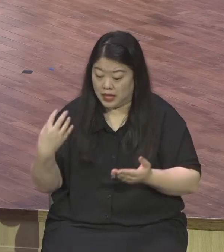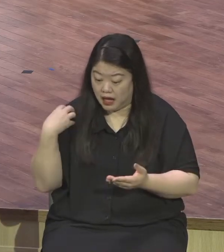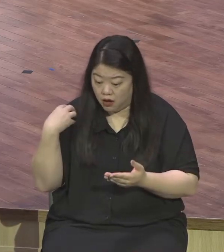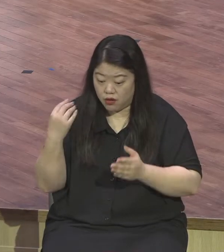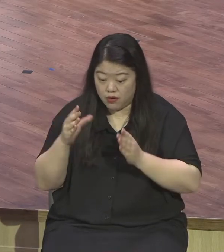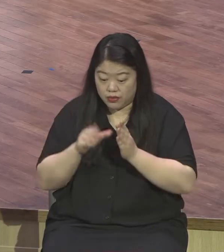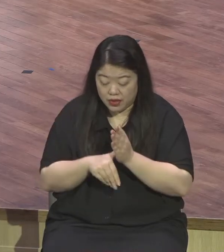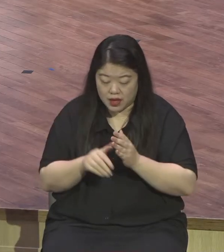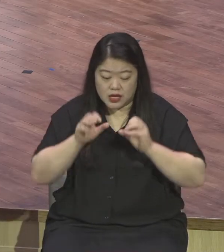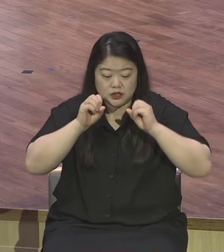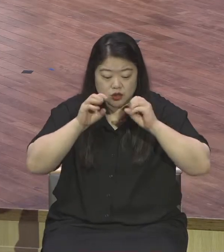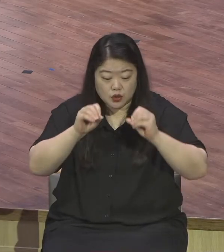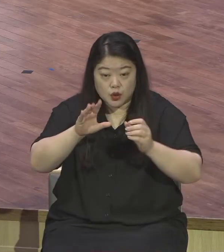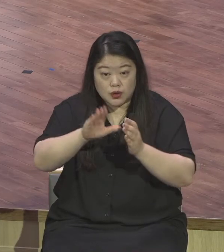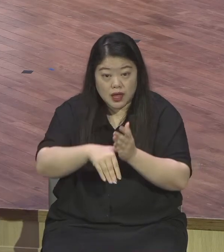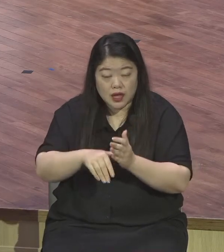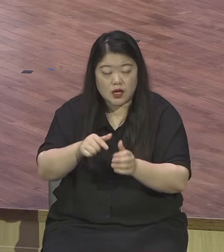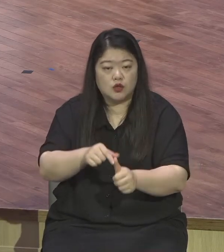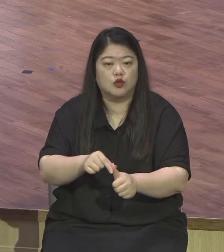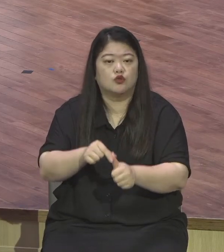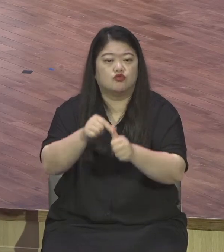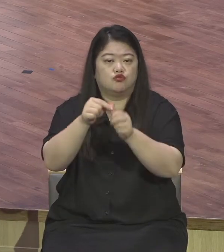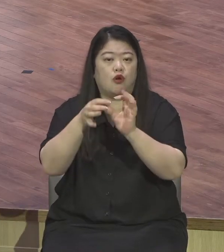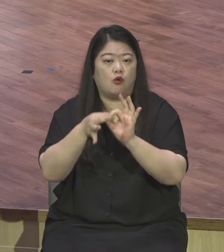마리아가 지금 향유를 붓지 않았다면